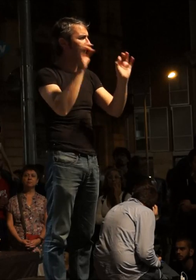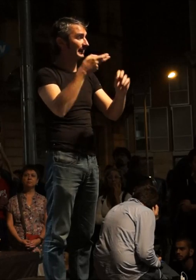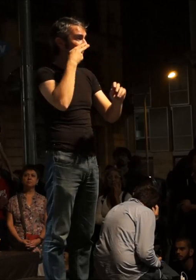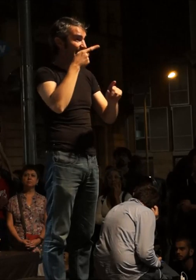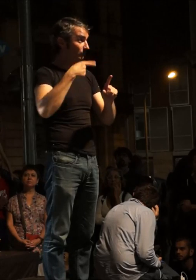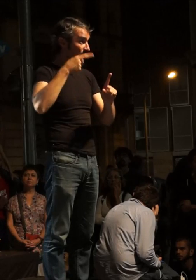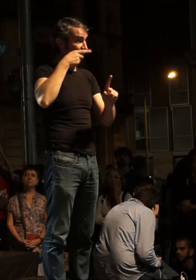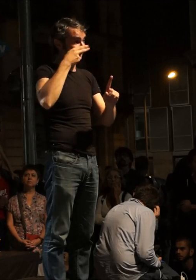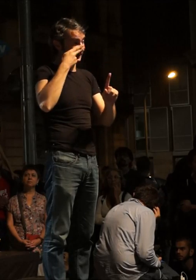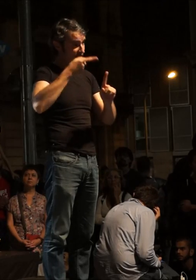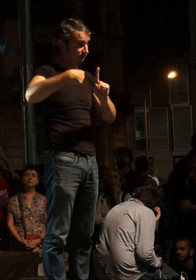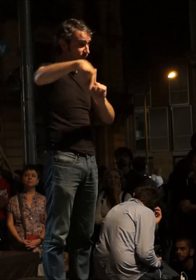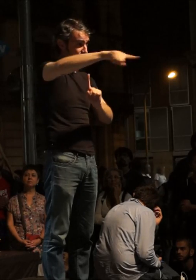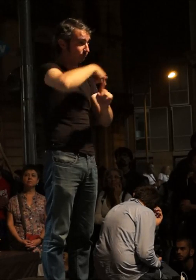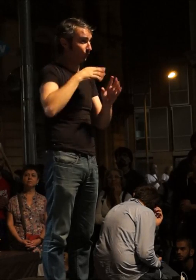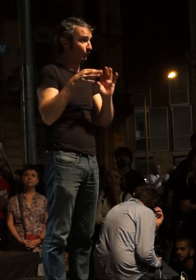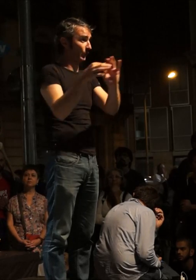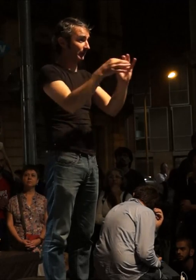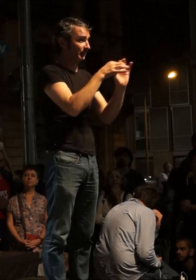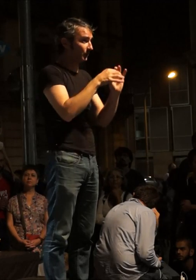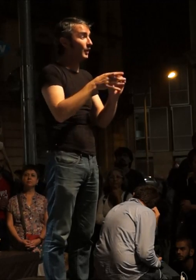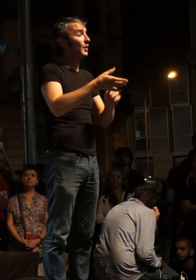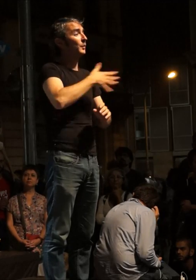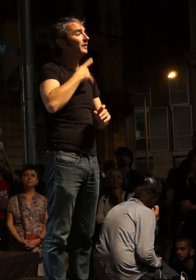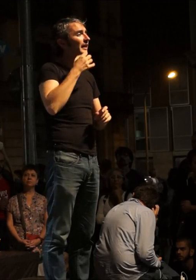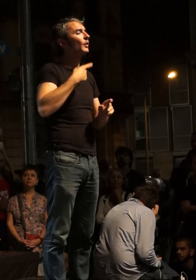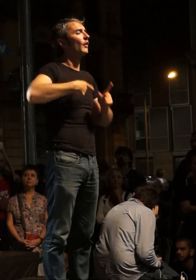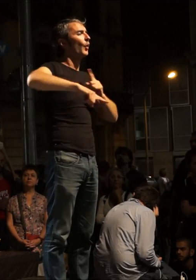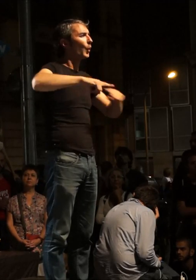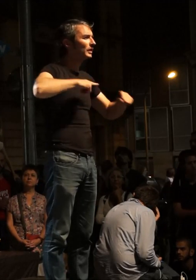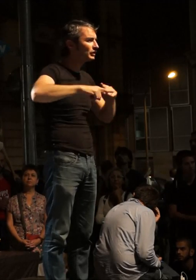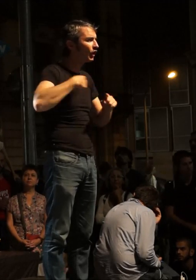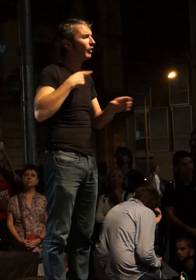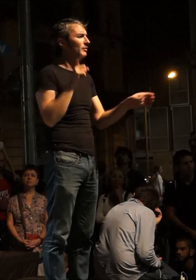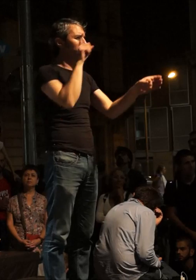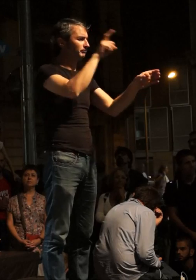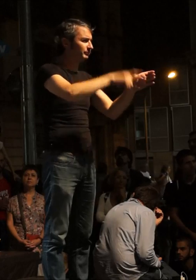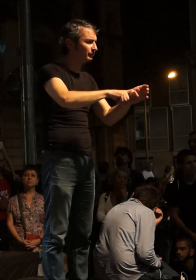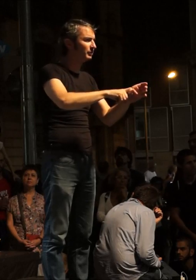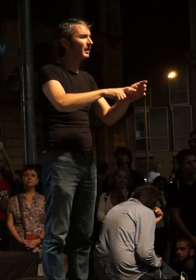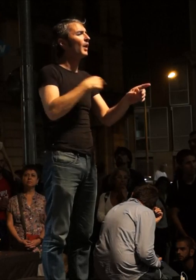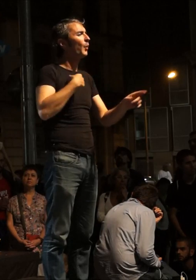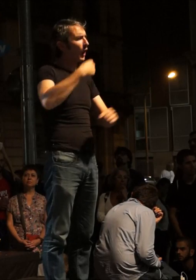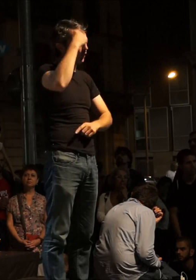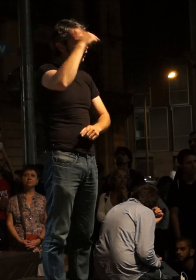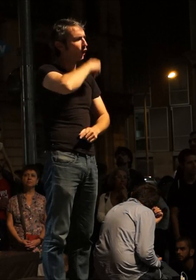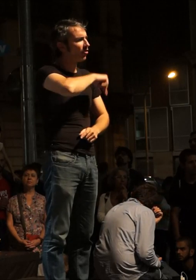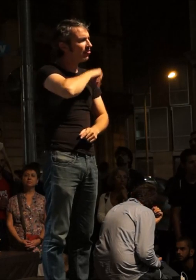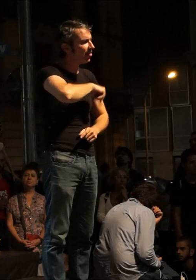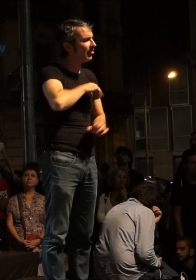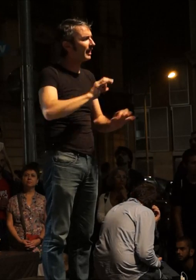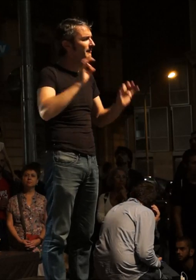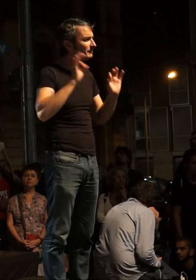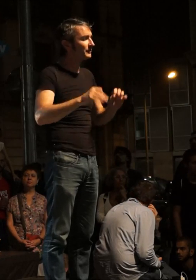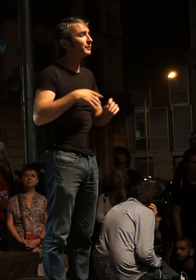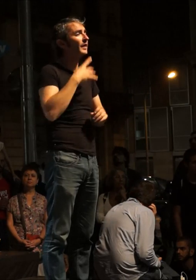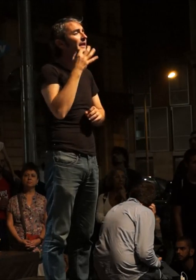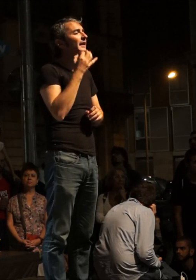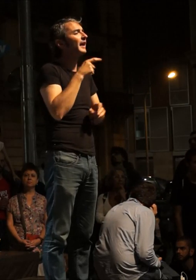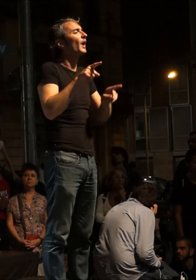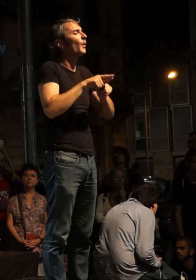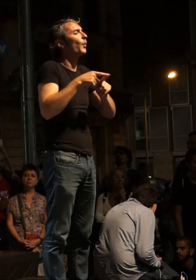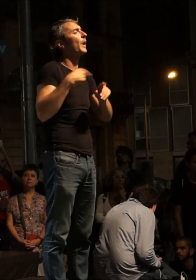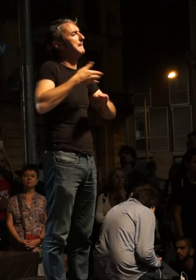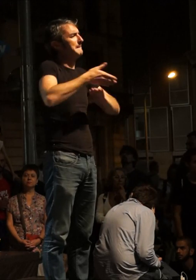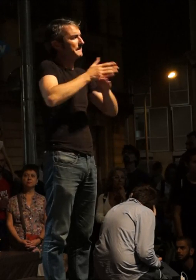col·lectiu. I això implica el que diem organització, implicació, consciència, ser part finalment de la